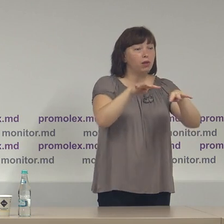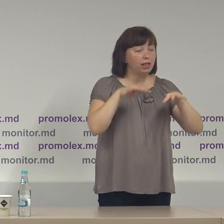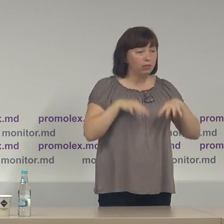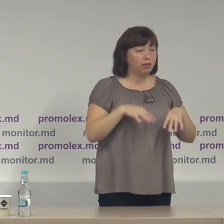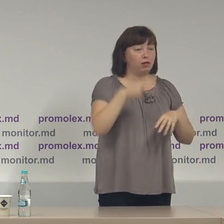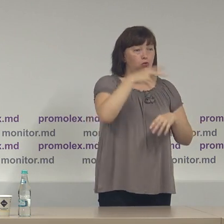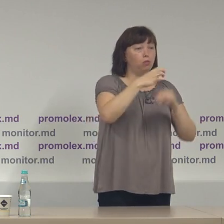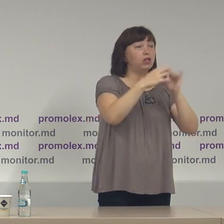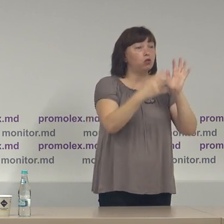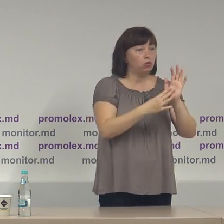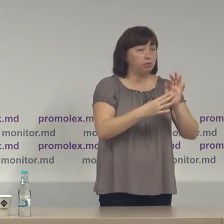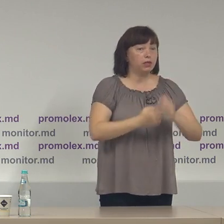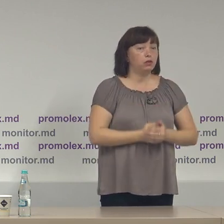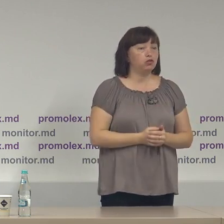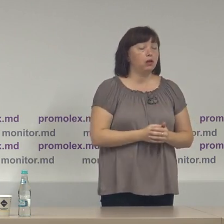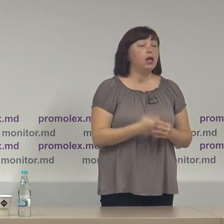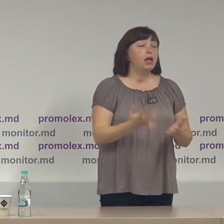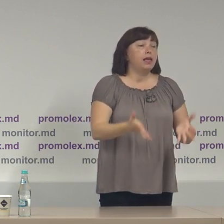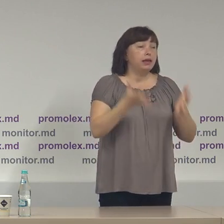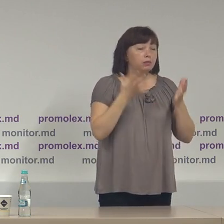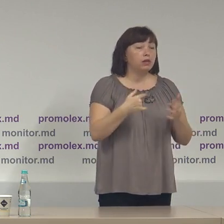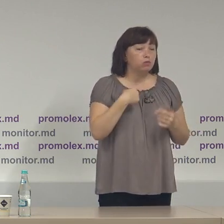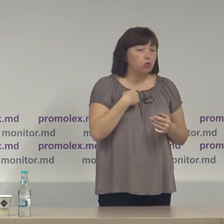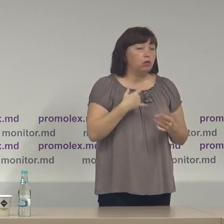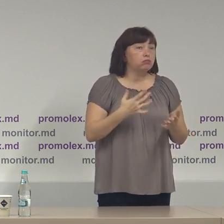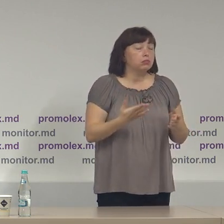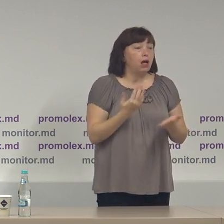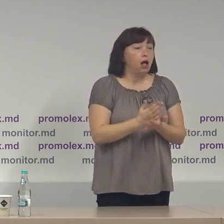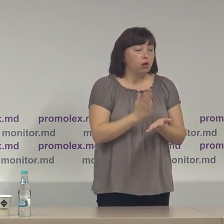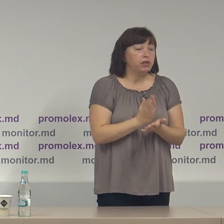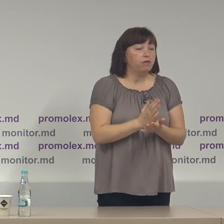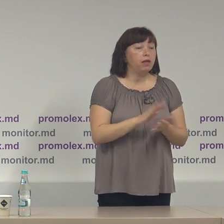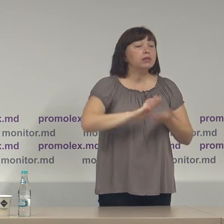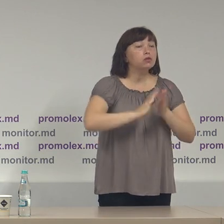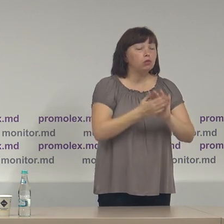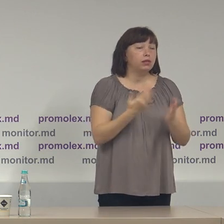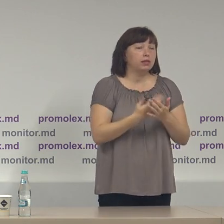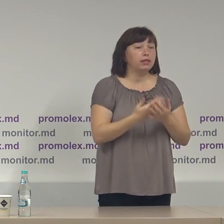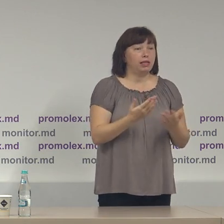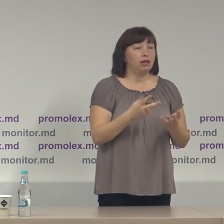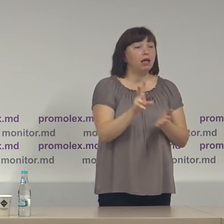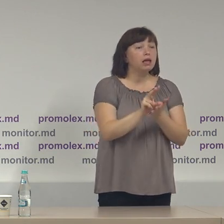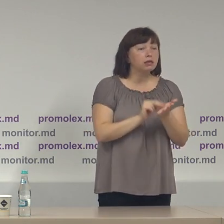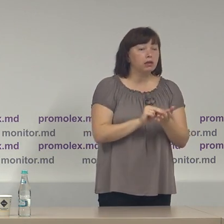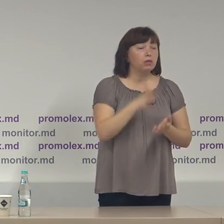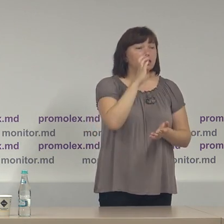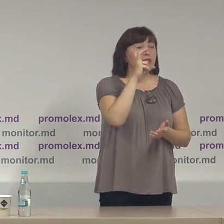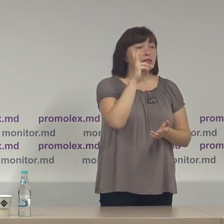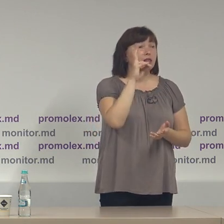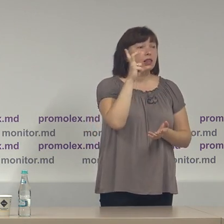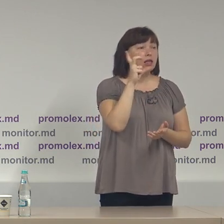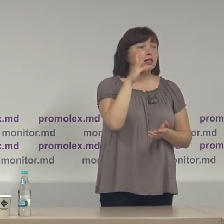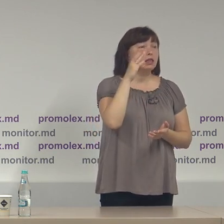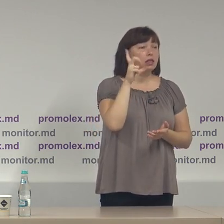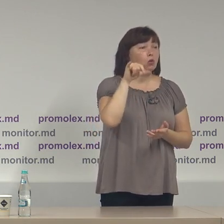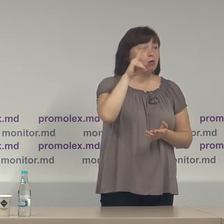2019 respectiv suntem în situația în care spre exemplu pentru Sănăteu ca Comisia Electorală